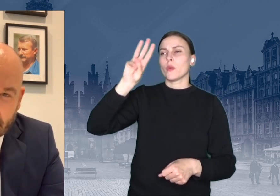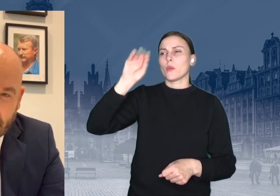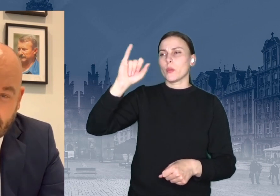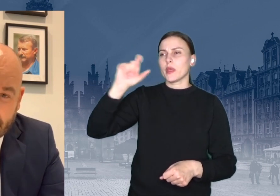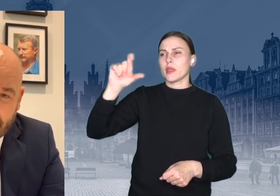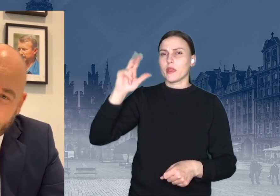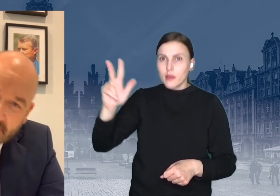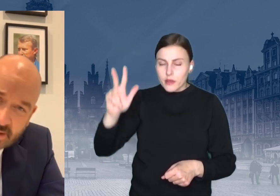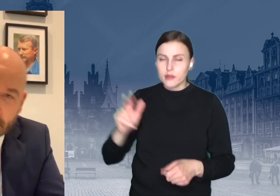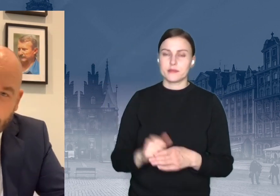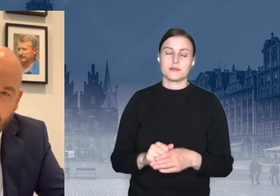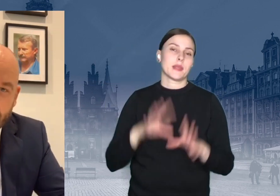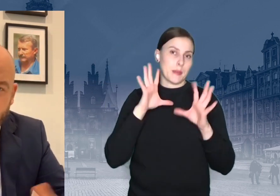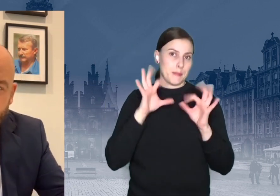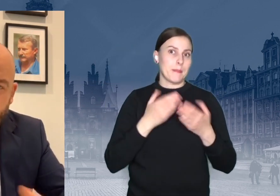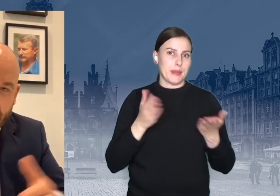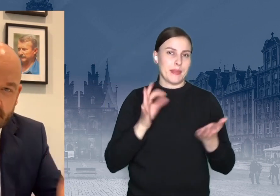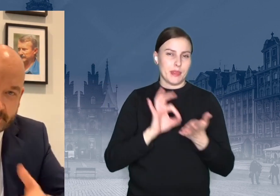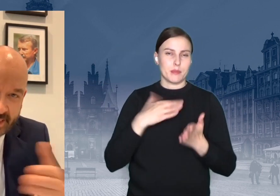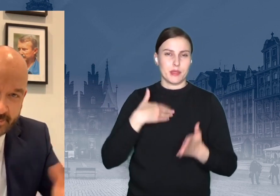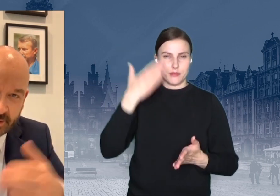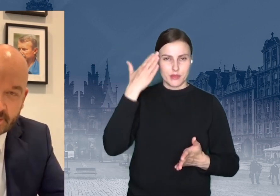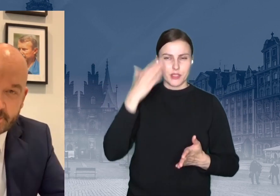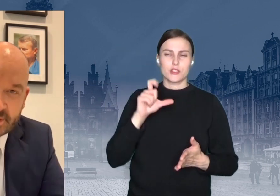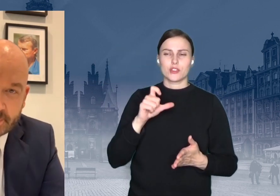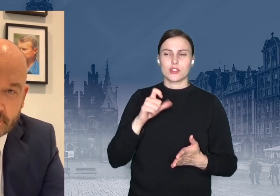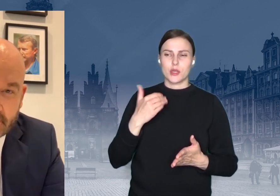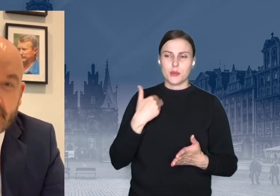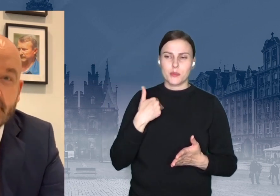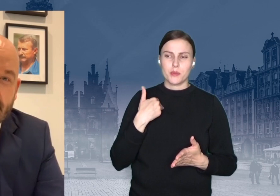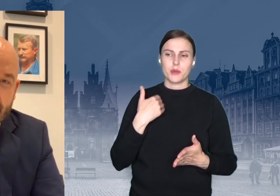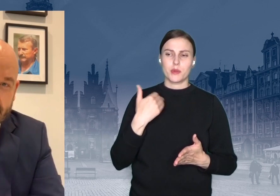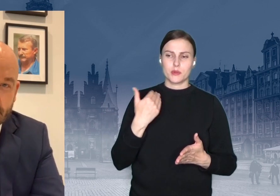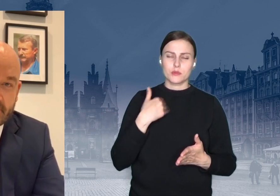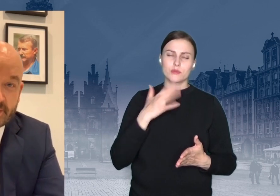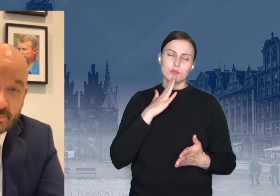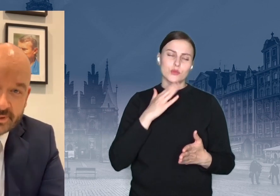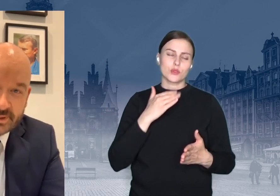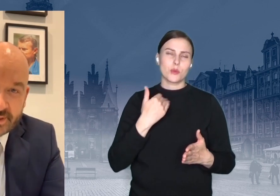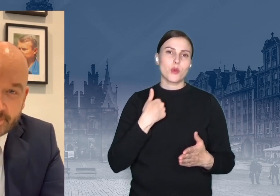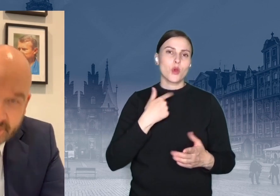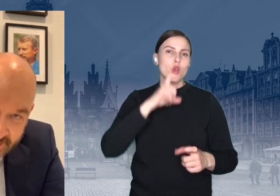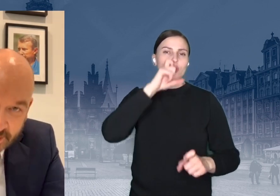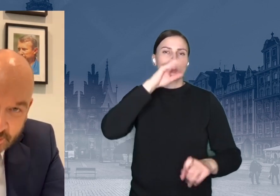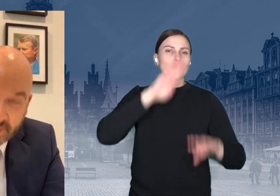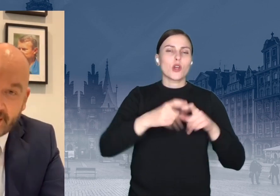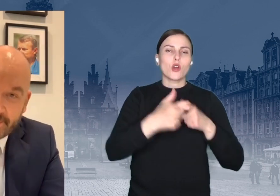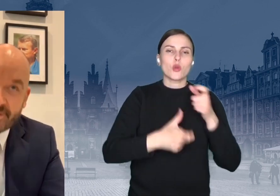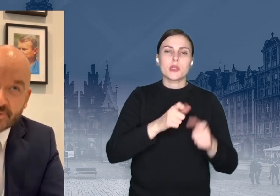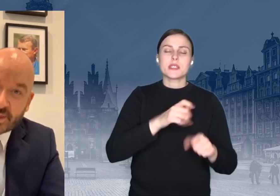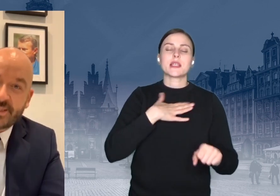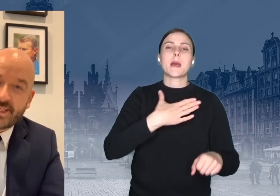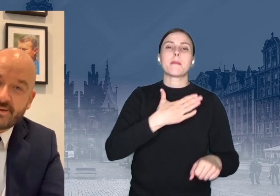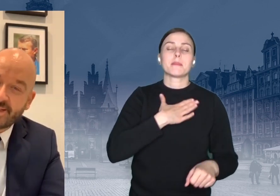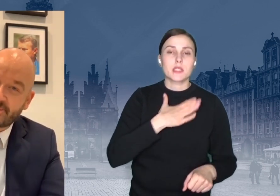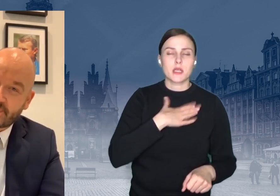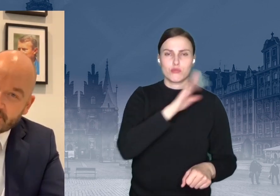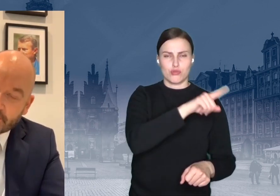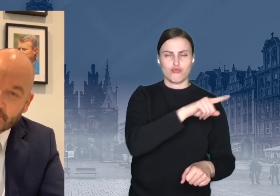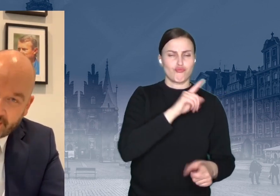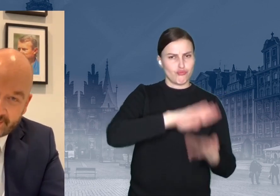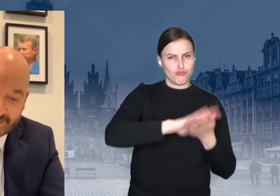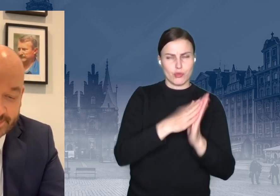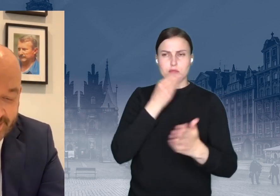myślę, że panie niektóre pamiętają. Taki gościu, któremu coś zrobili z psem i on się mści później. Także, słuchajcie, obejrzyjcie, przyjedźcie tutaj. Naprawdę, wczoraj